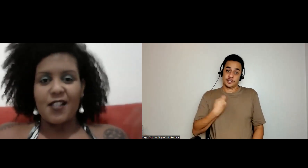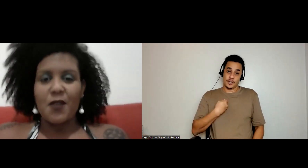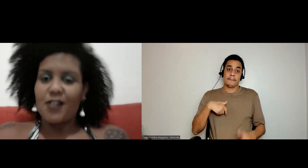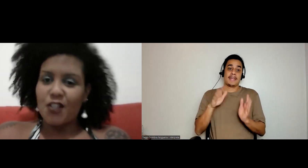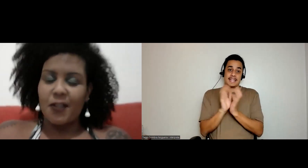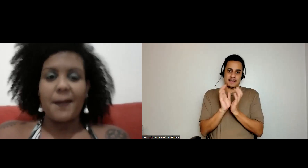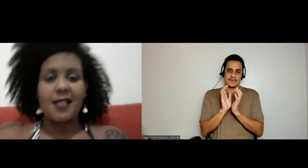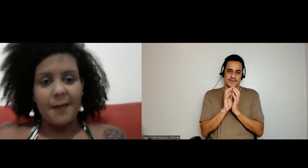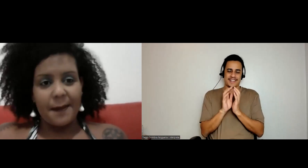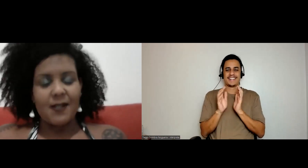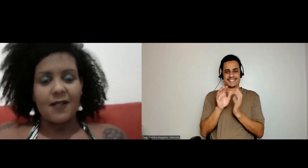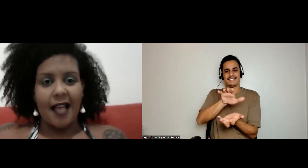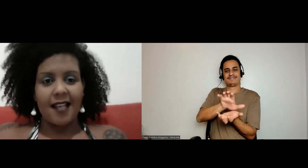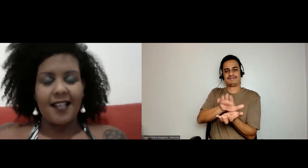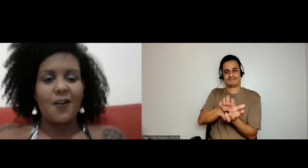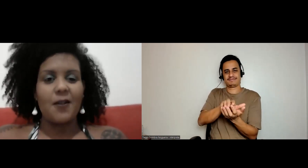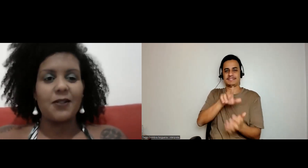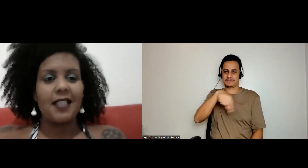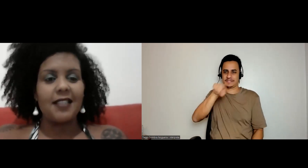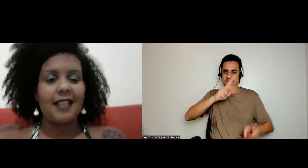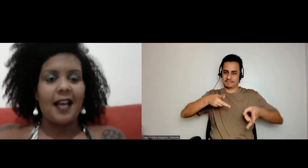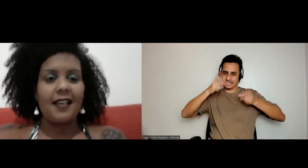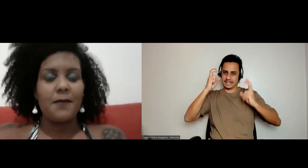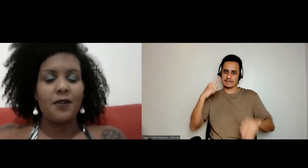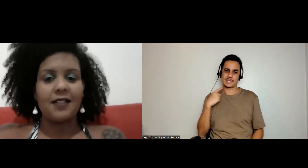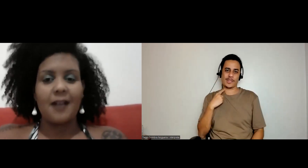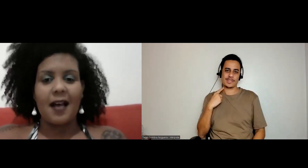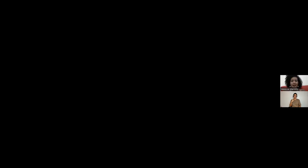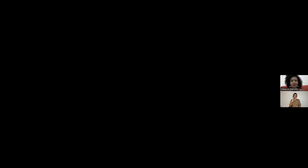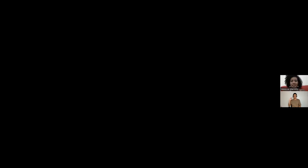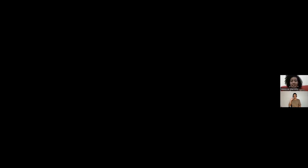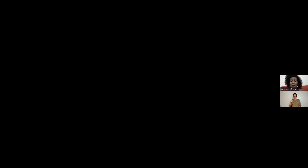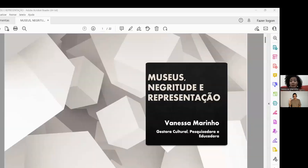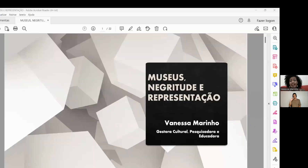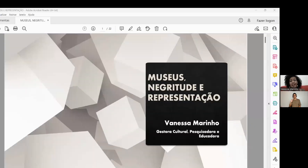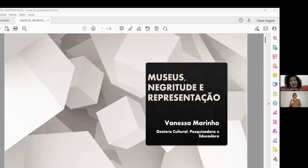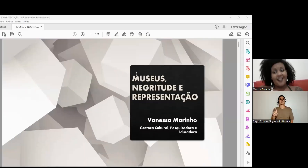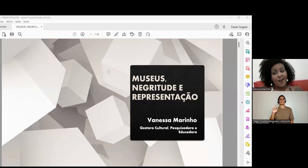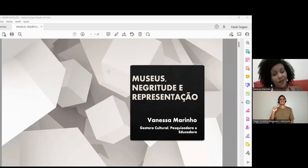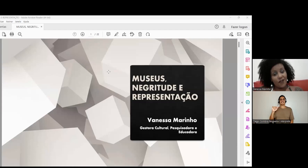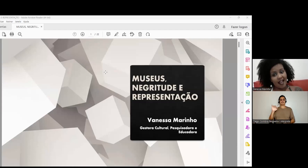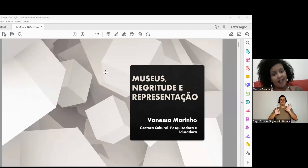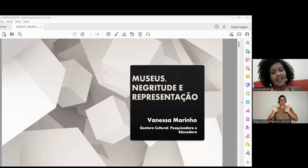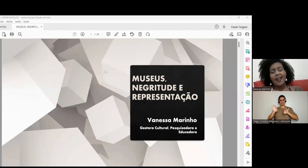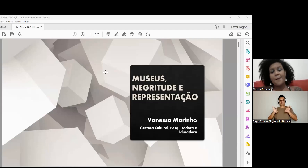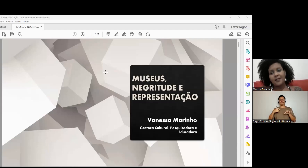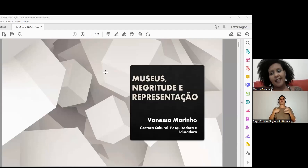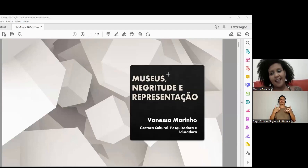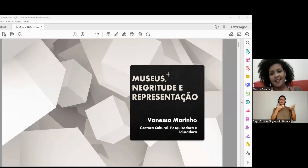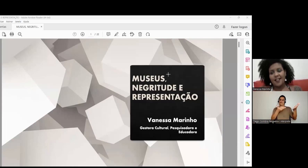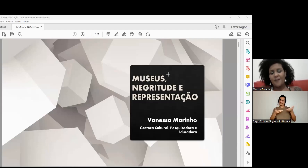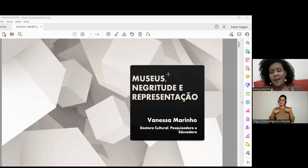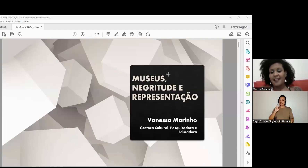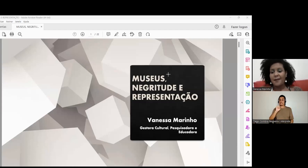recifense, como vocês podem perceber pelo sotaque, enquanto o Dani está aí montando a projeção, eu queria convidá-los, a quem